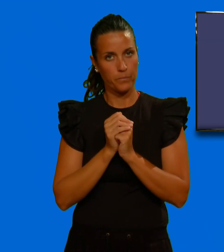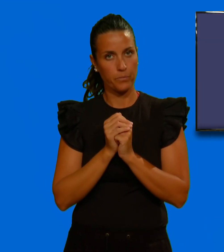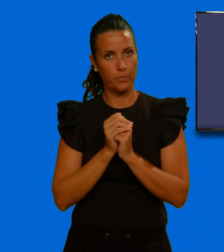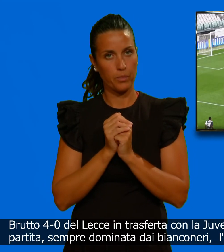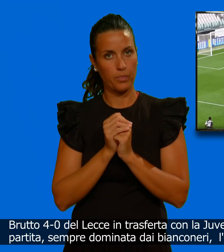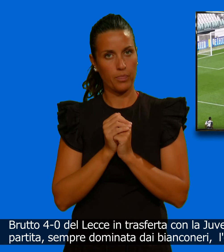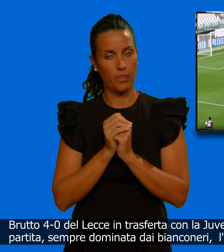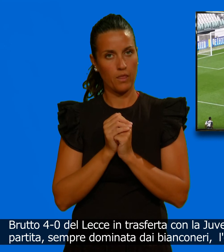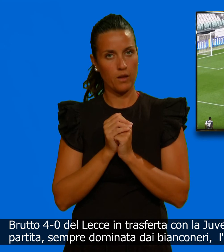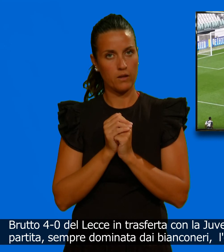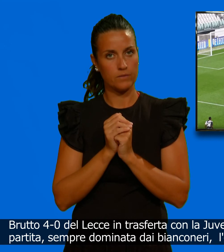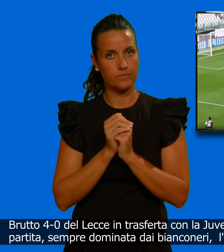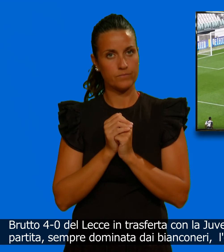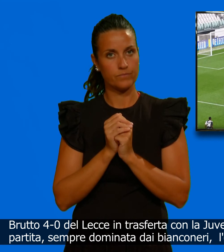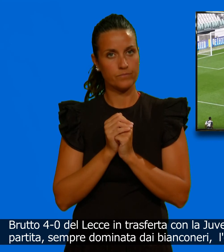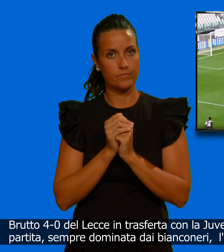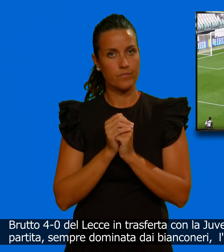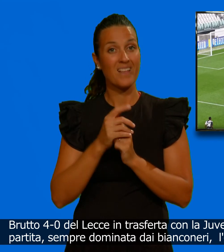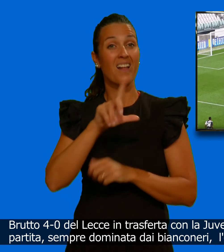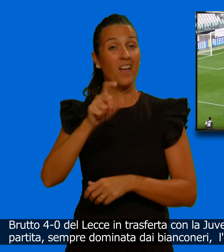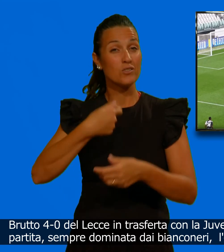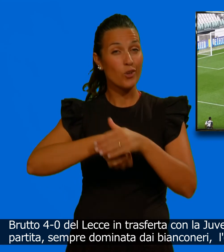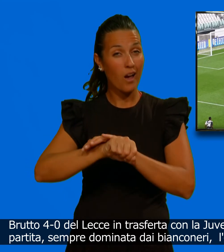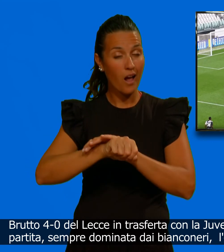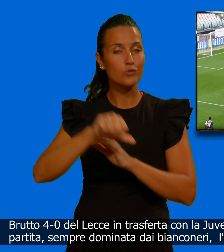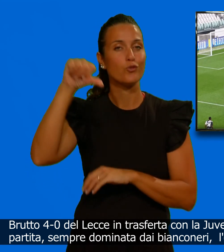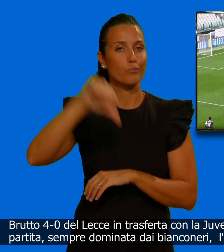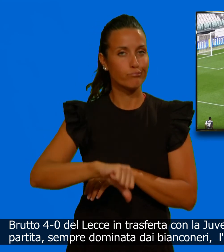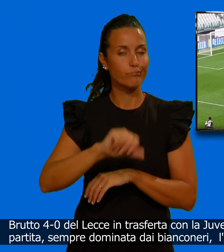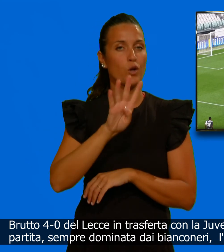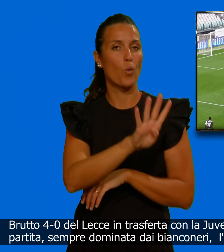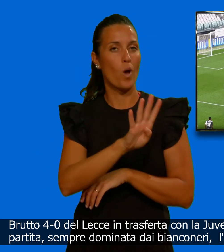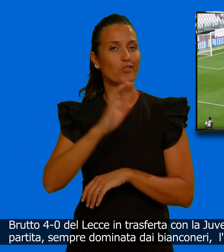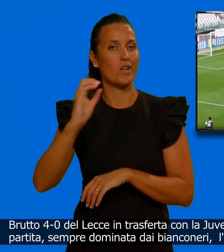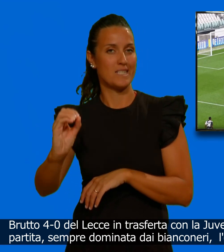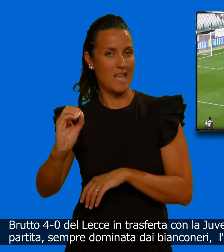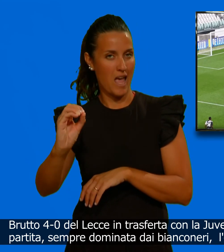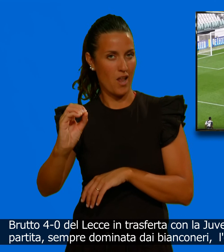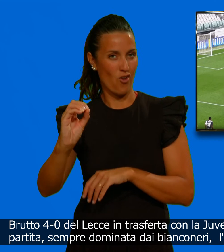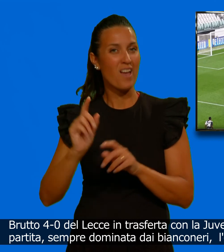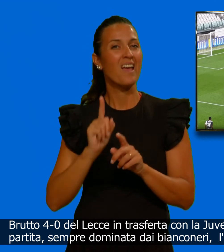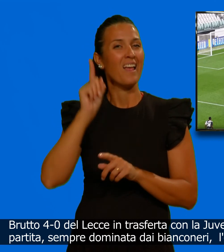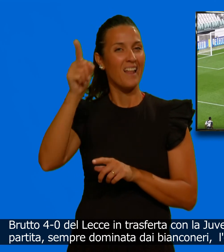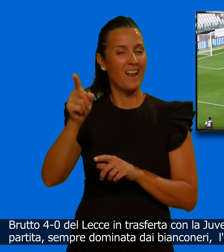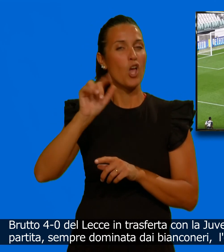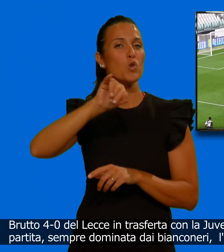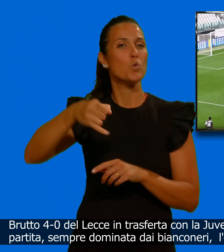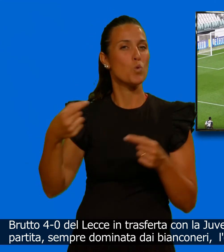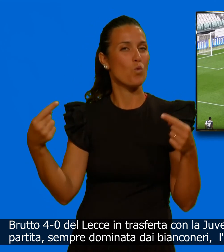Brutto 4-0 del Lecce in trasferta con la Juventus. Appesato sulla partita,